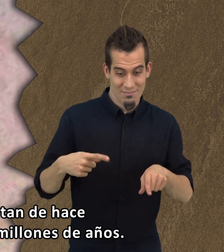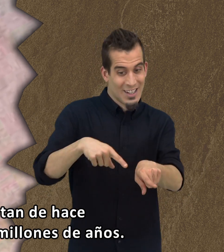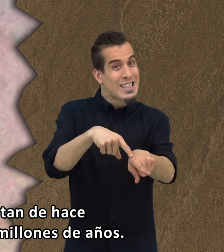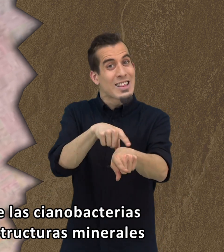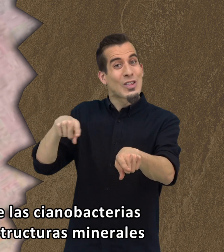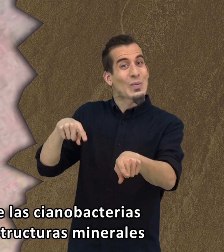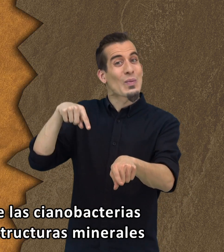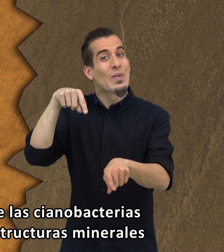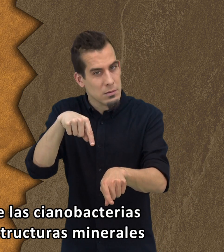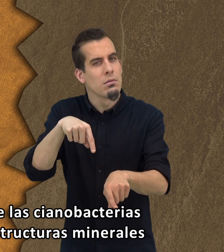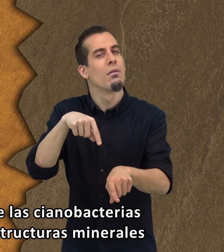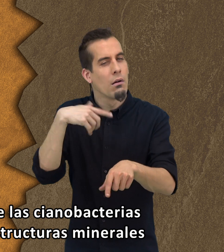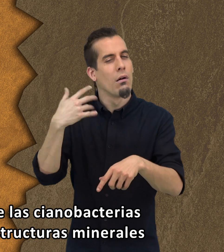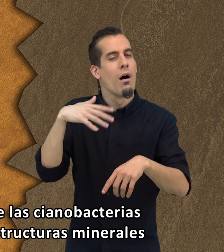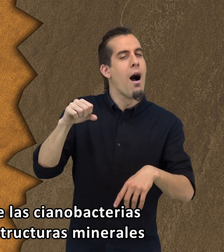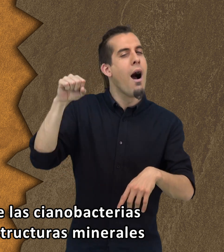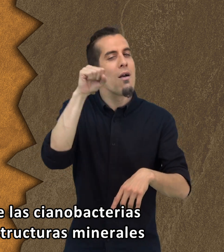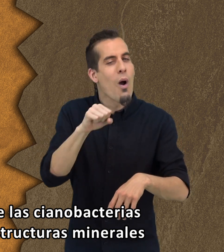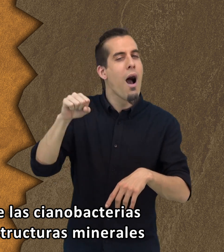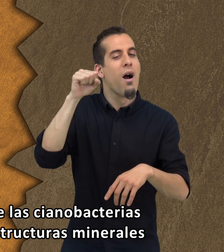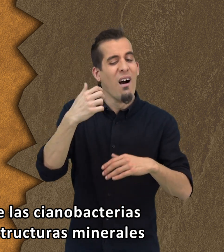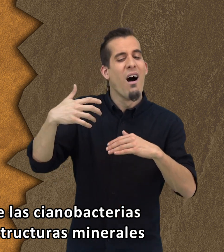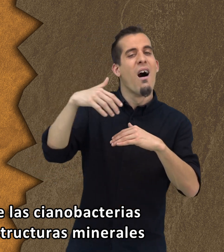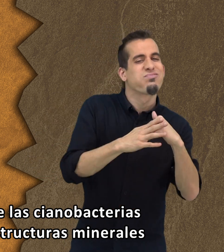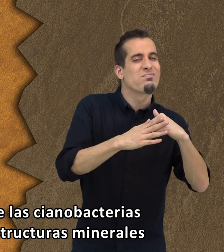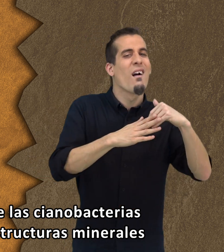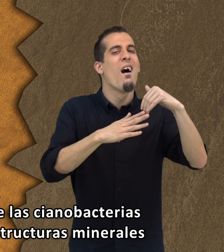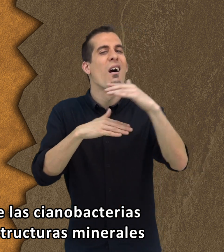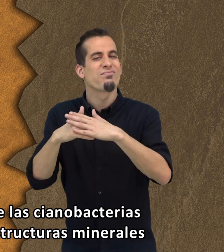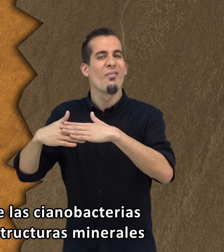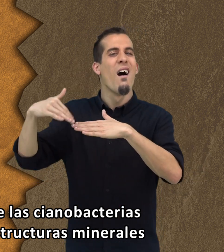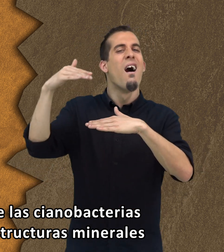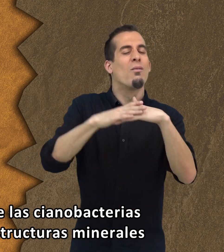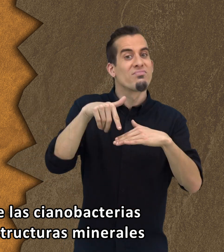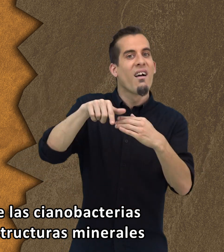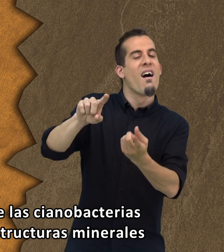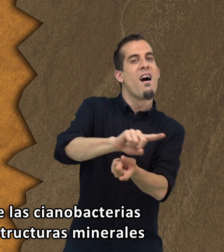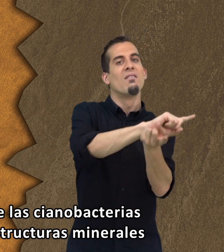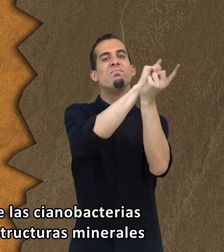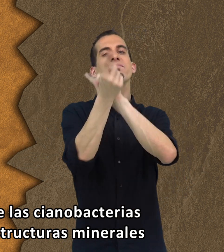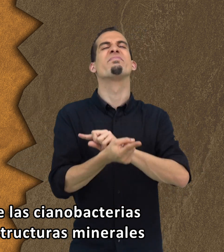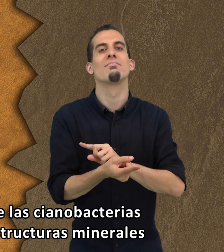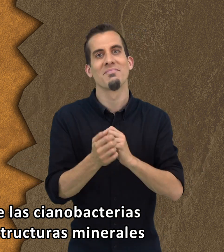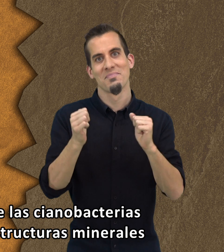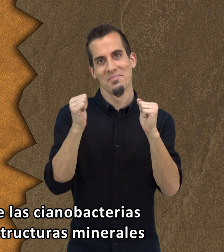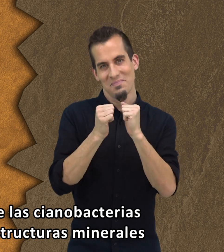La actividad de las cianobacterias genera unas estructuras minerales llamadas estromatolitos,